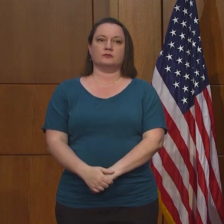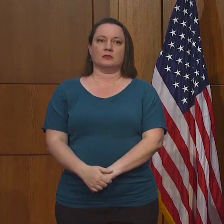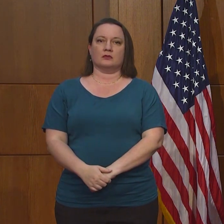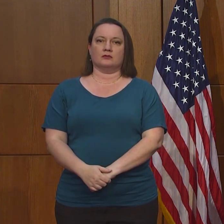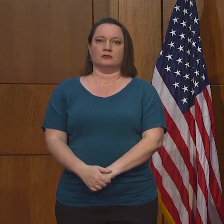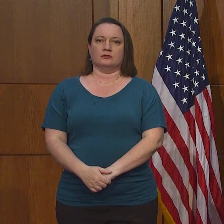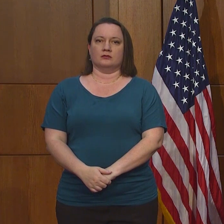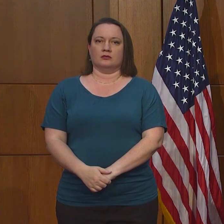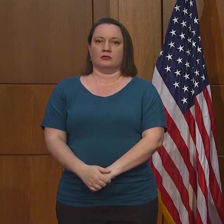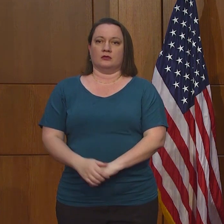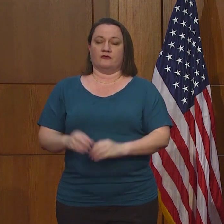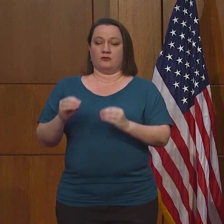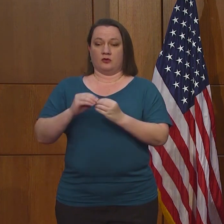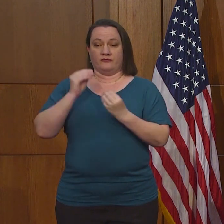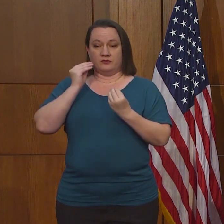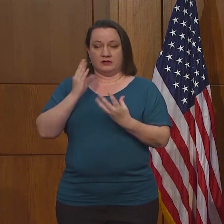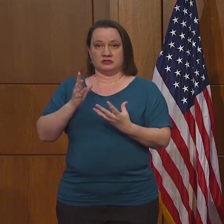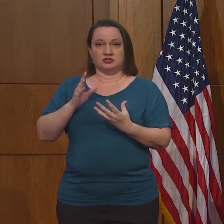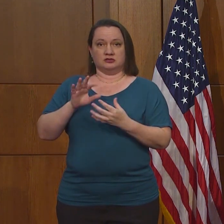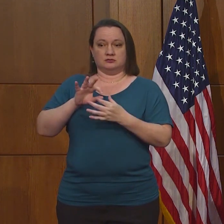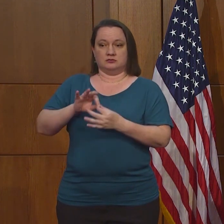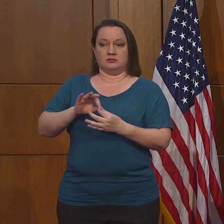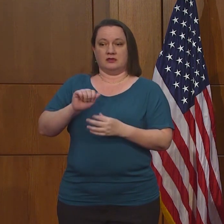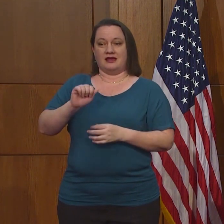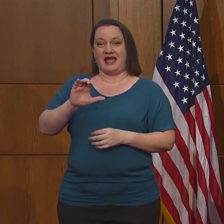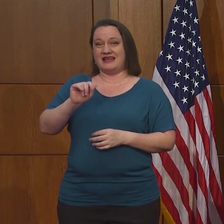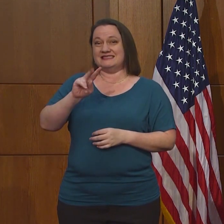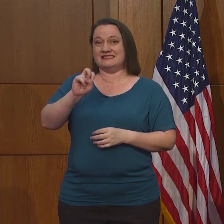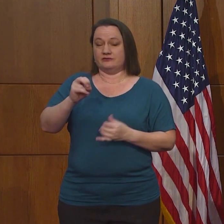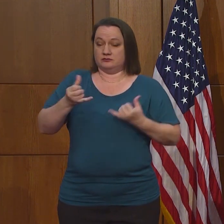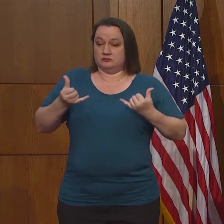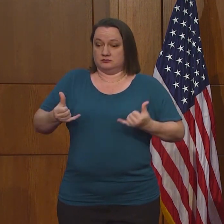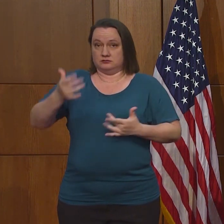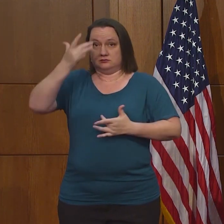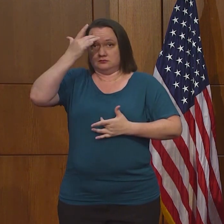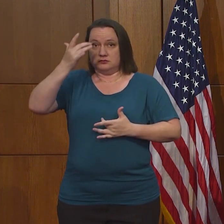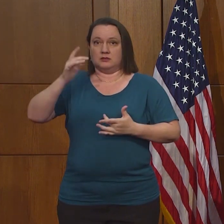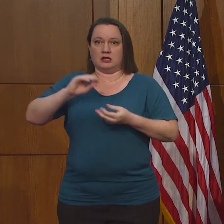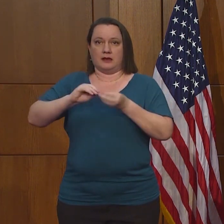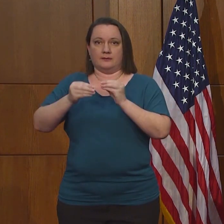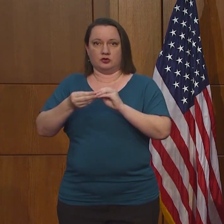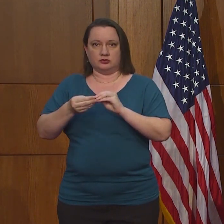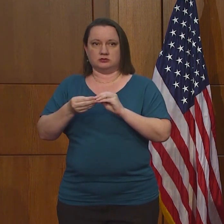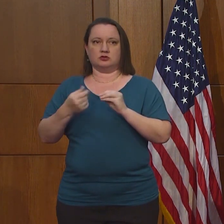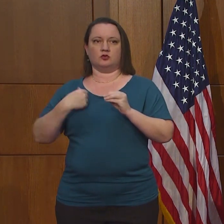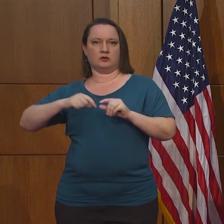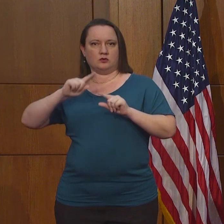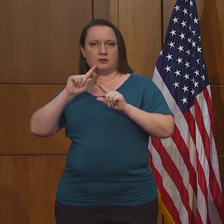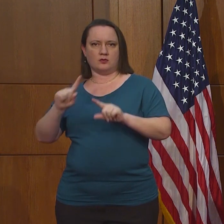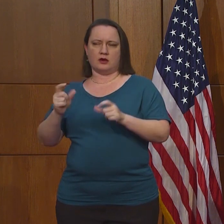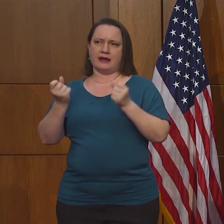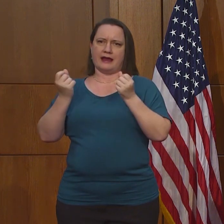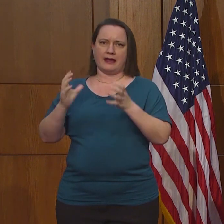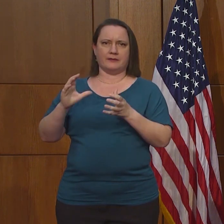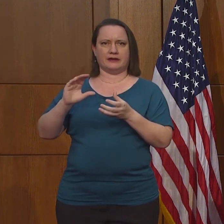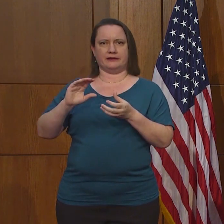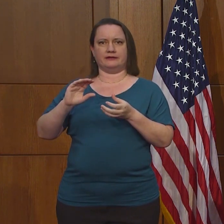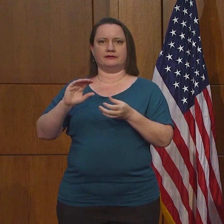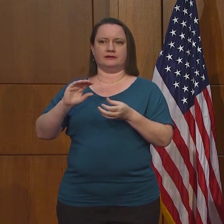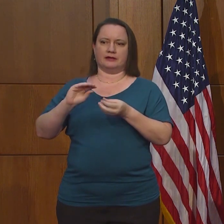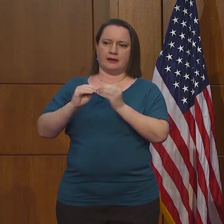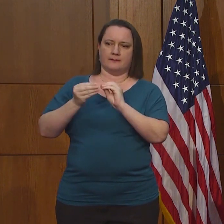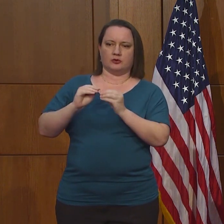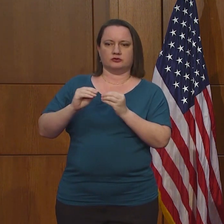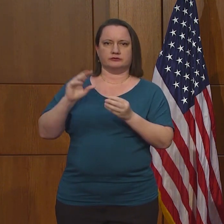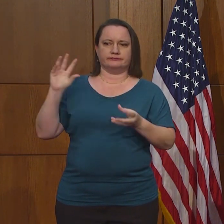proveer más información en el número de casos activos, nosotros reportamos los casos cuando recibimos los datos.